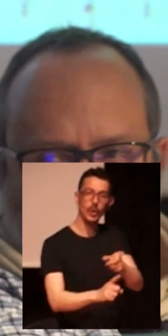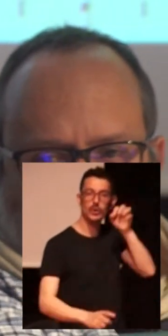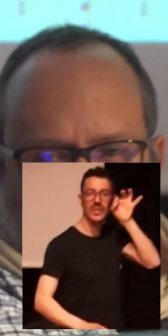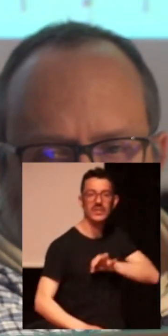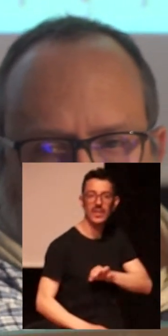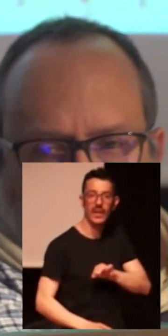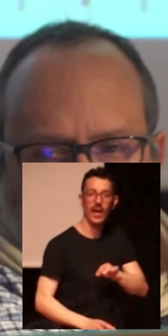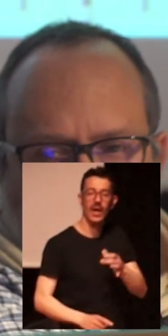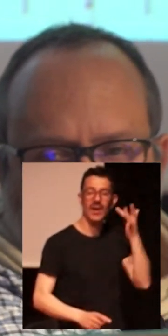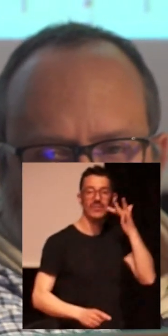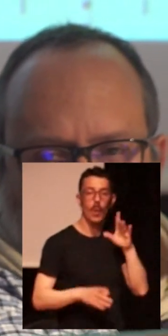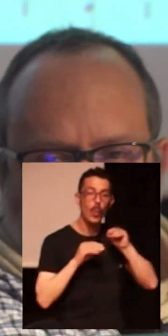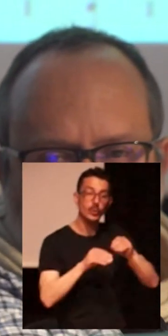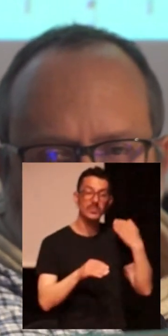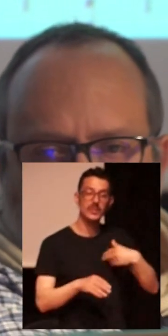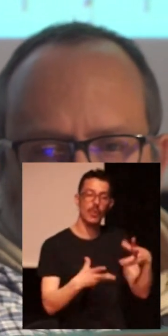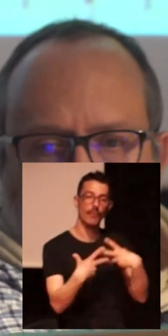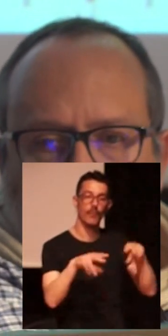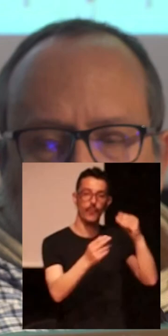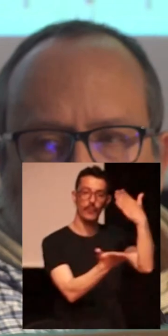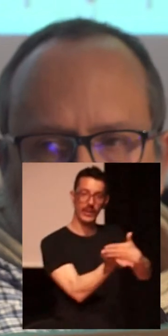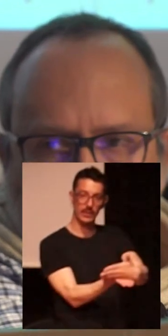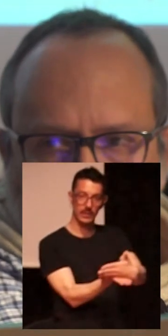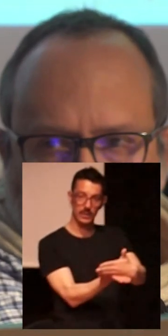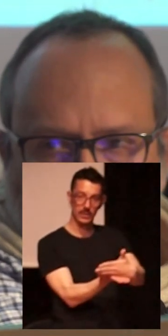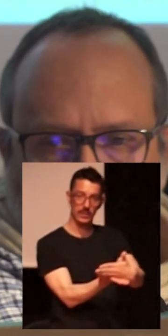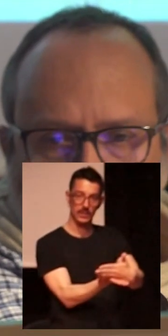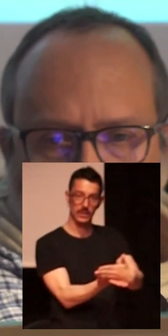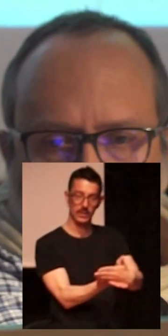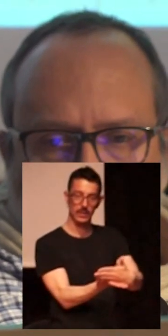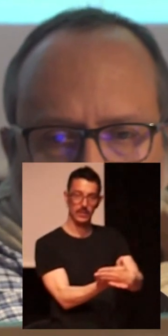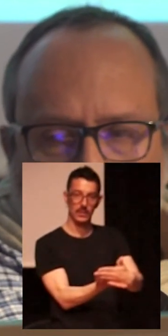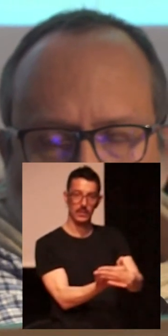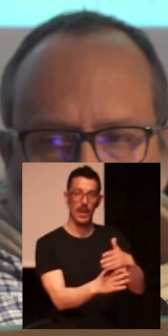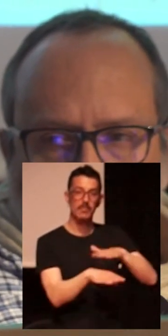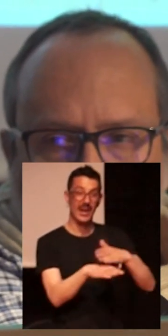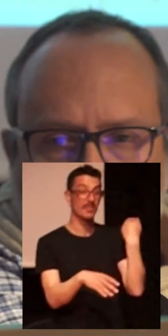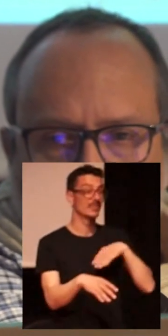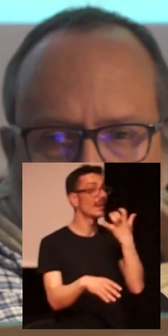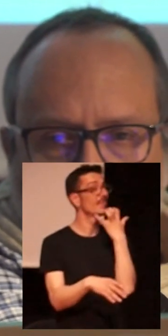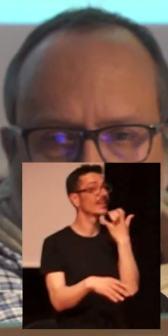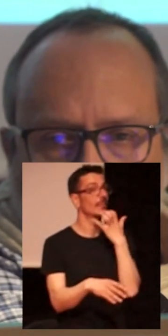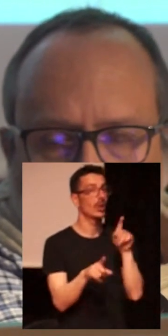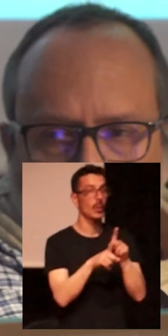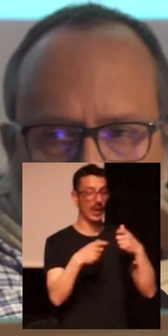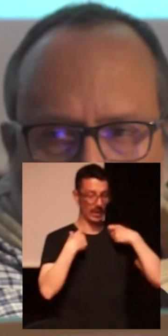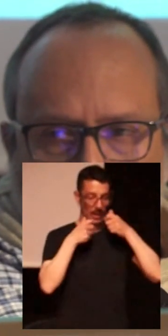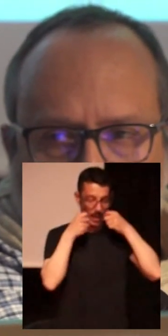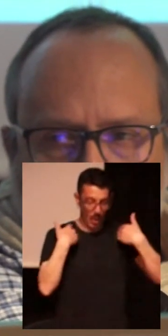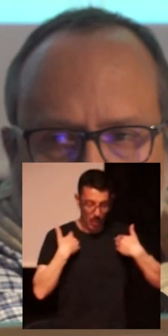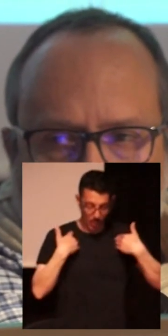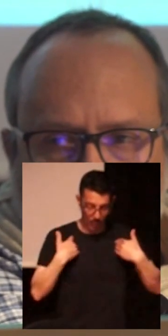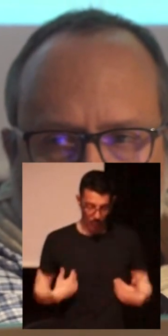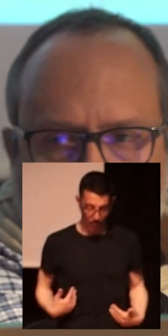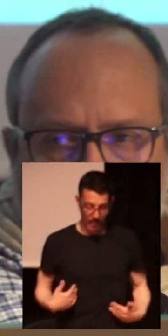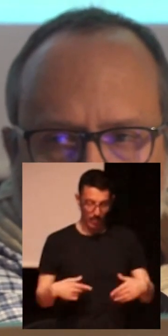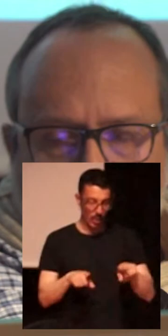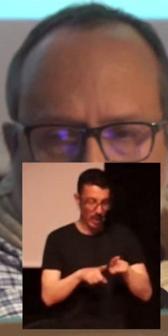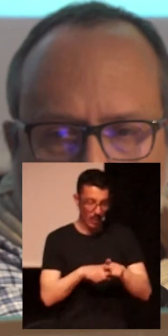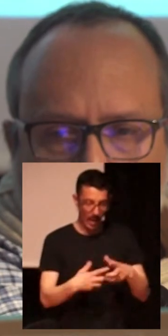huir de otras de esas metáforas, de Susan Sontag, del cuerpo de la persona enferma como un campo de batalla. Y